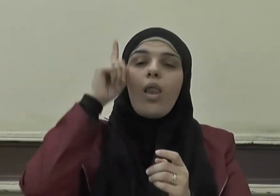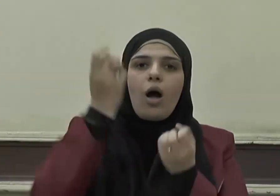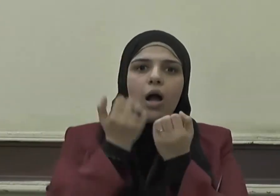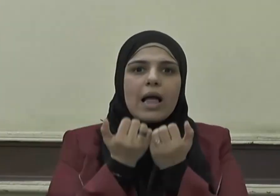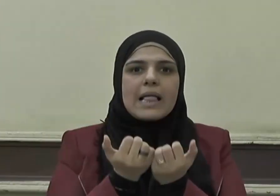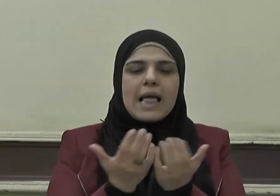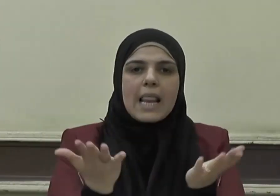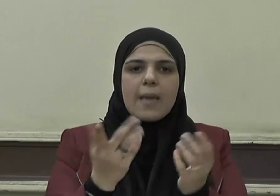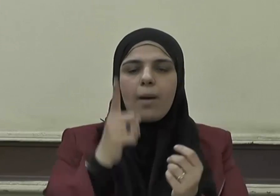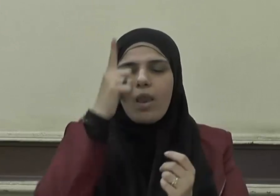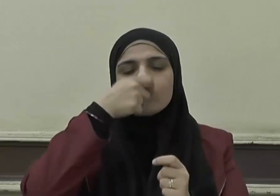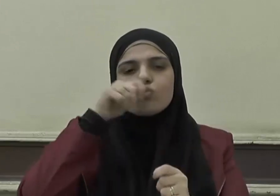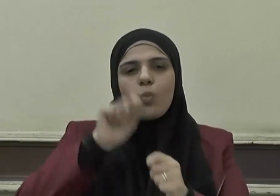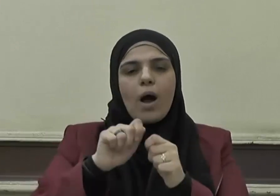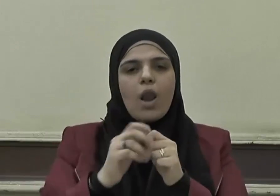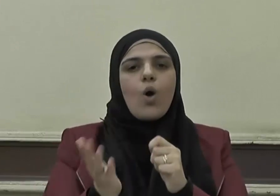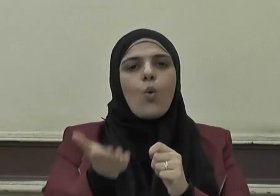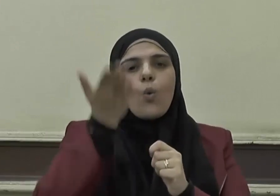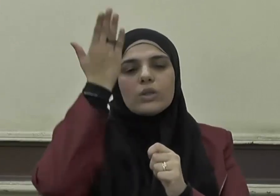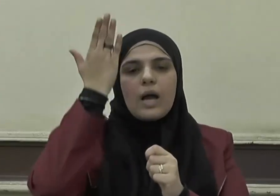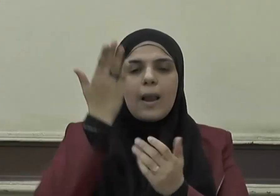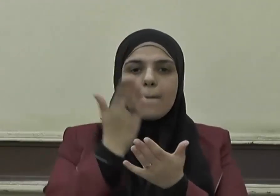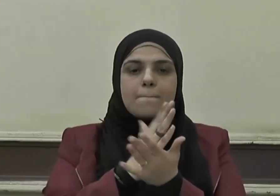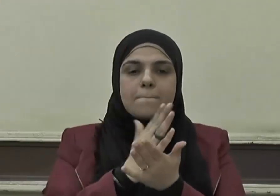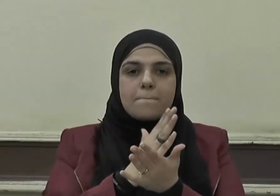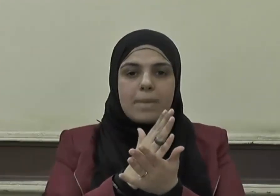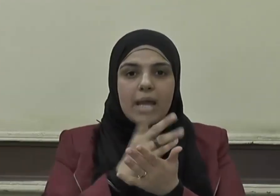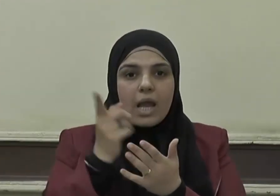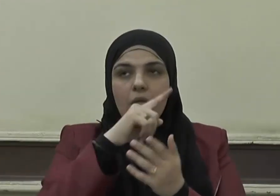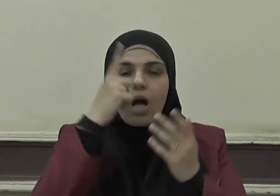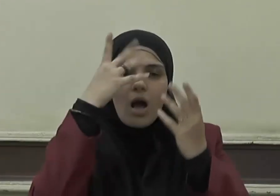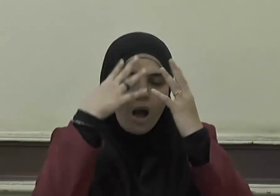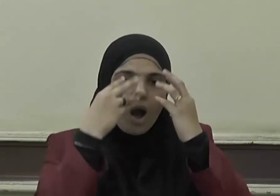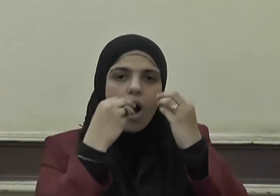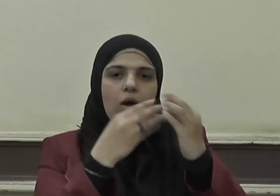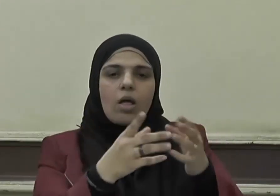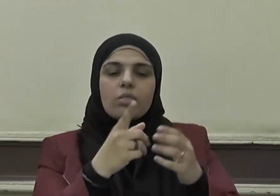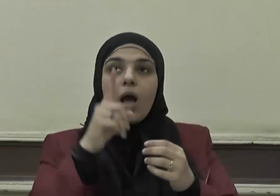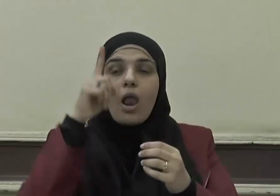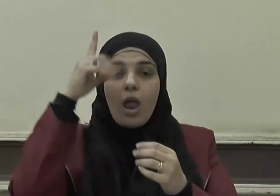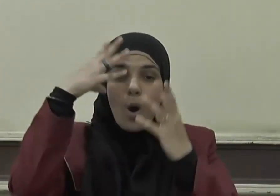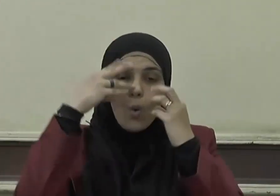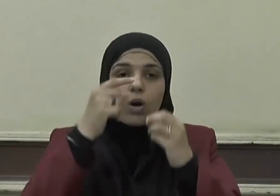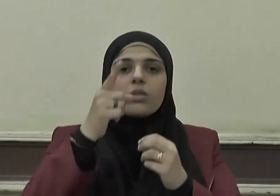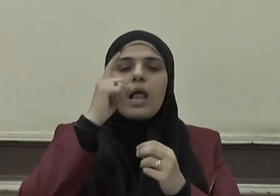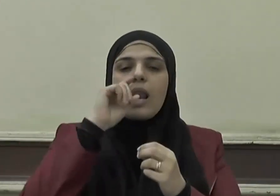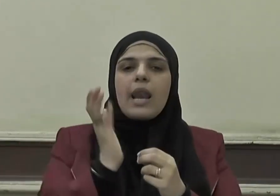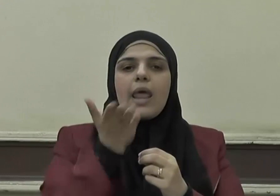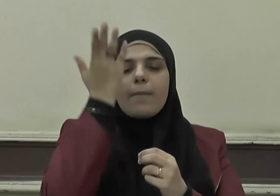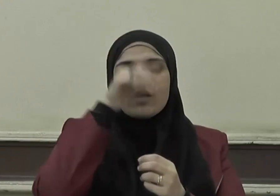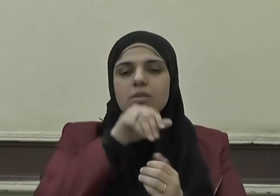وجل بين رضاه ورضى نبيه صلى الله عليه وسلم